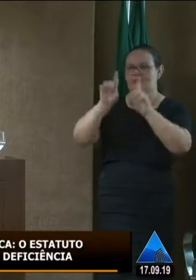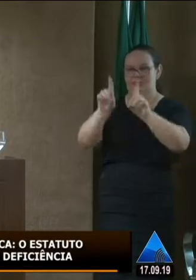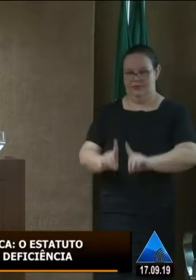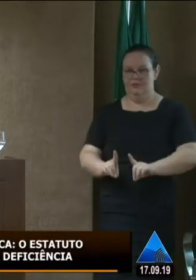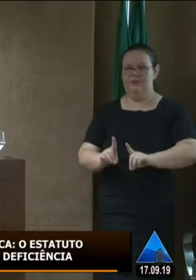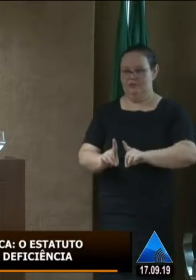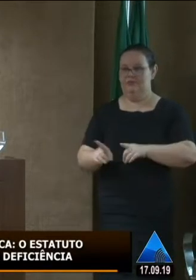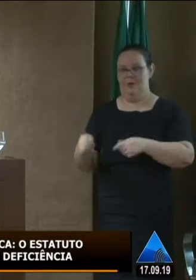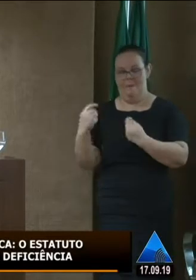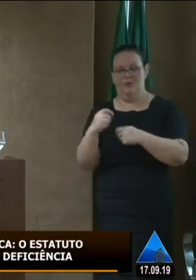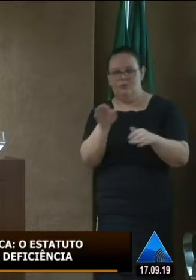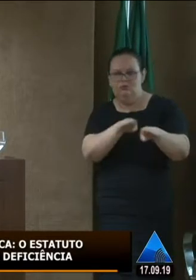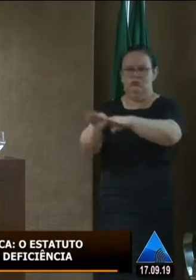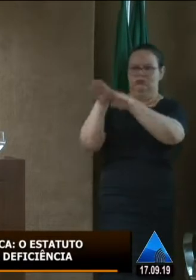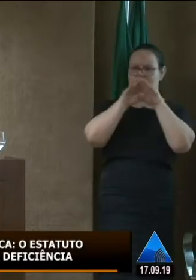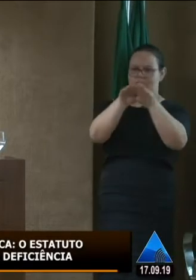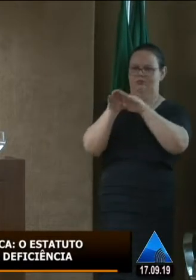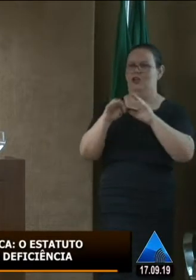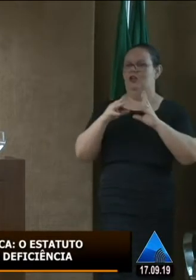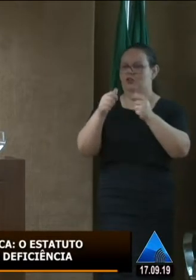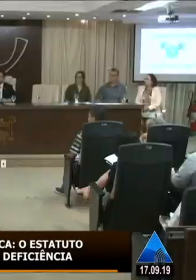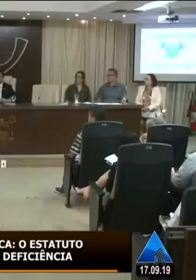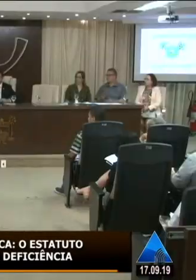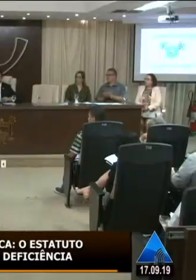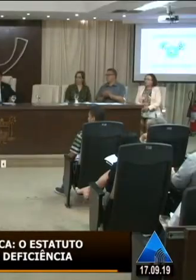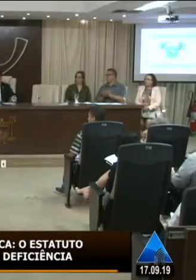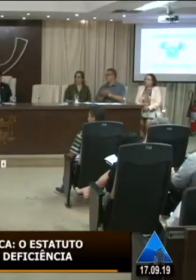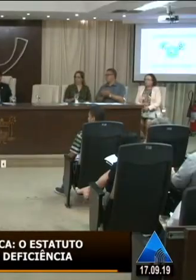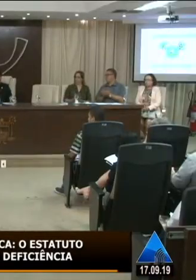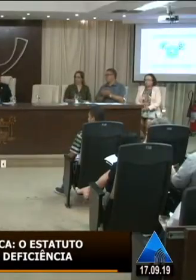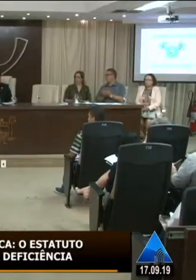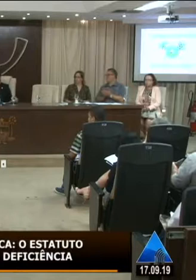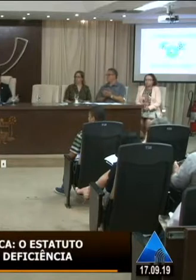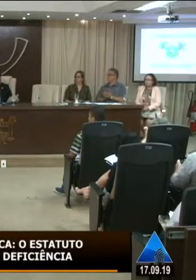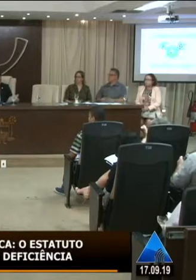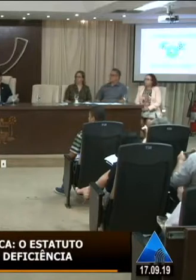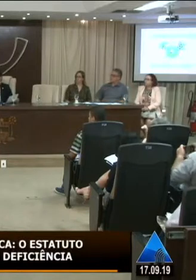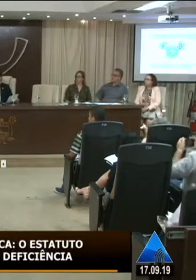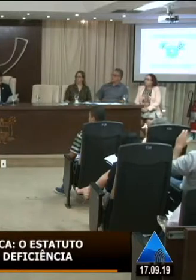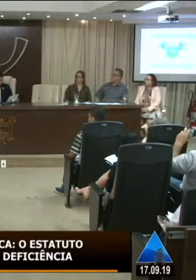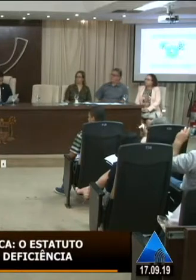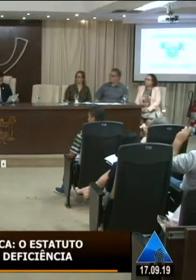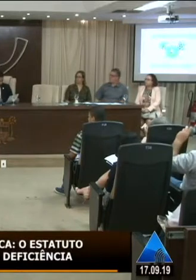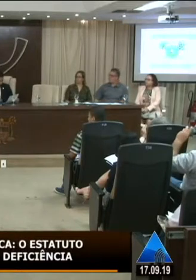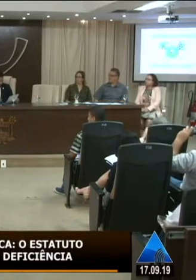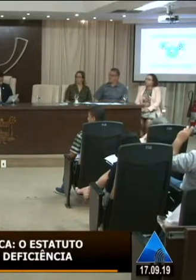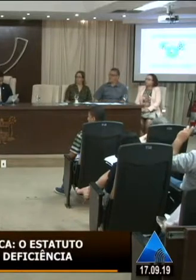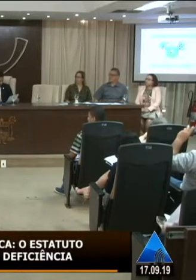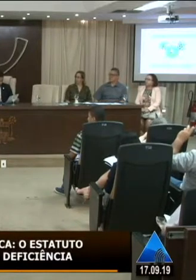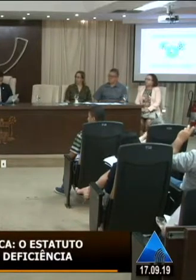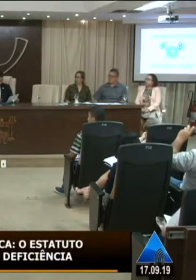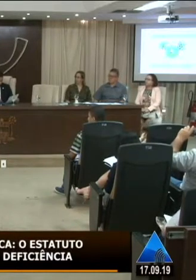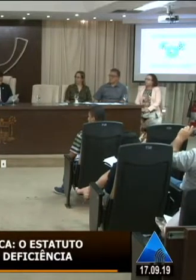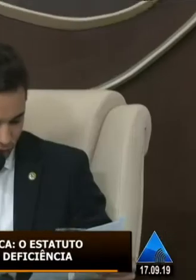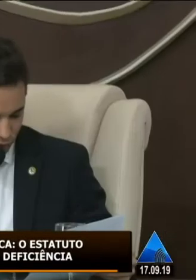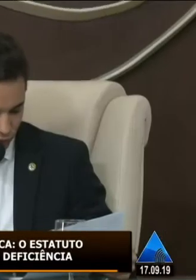precisa dar igualdade para todos obrigado obrigado Marilene pela sua participação eu